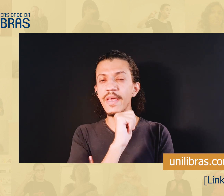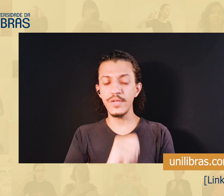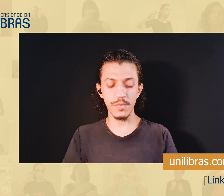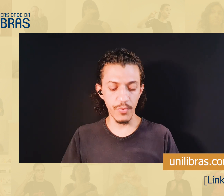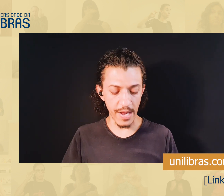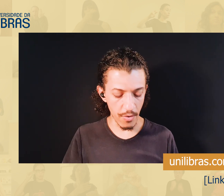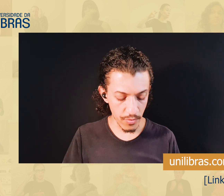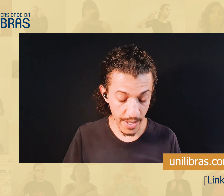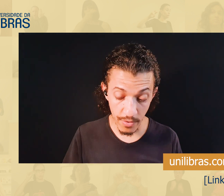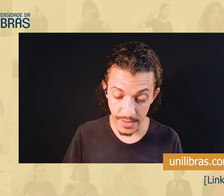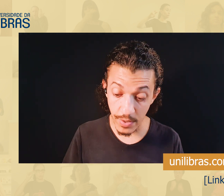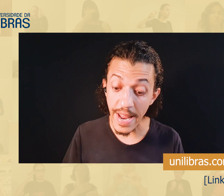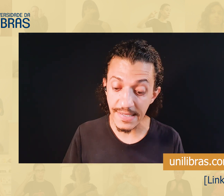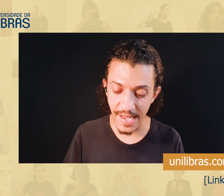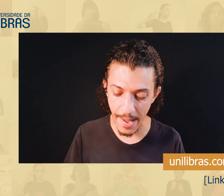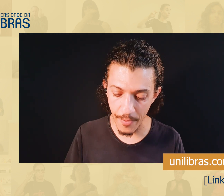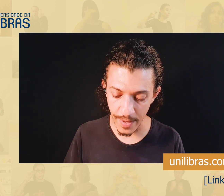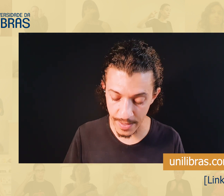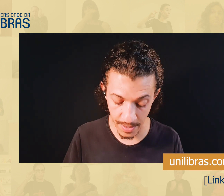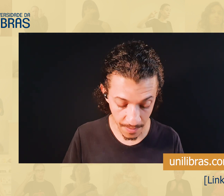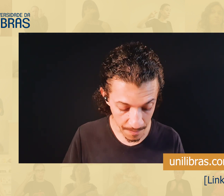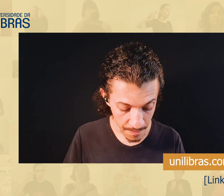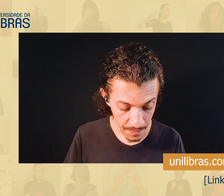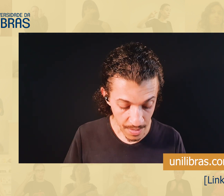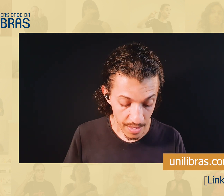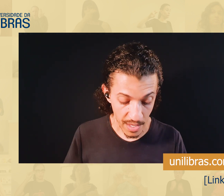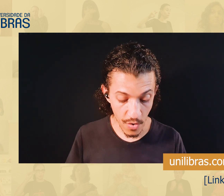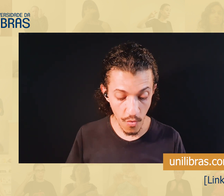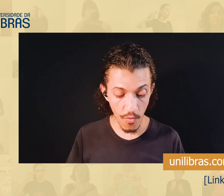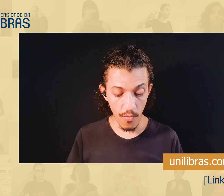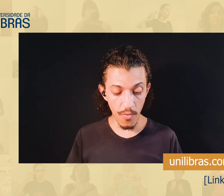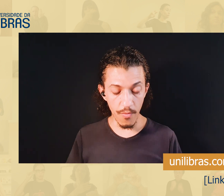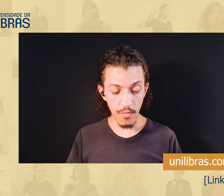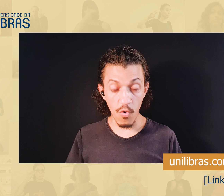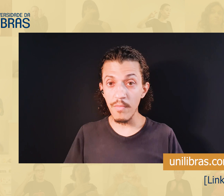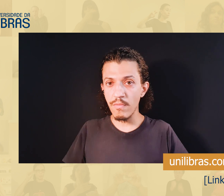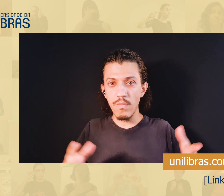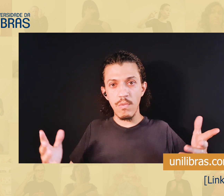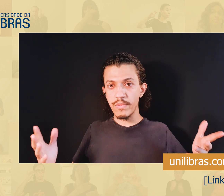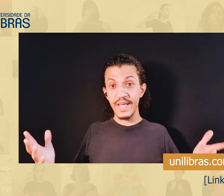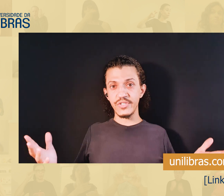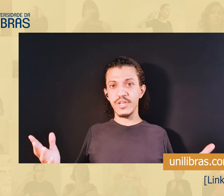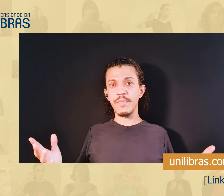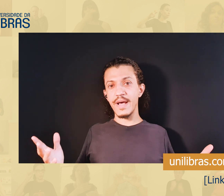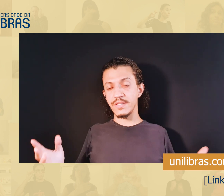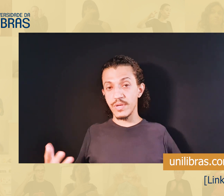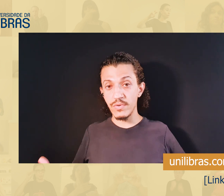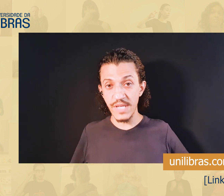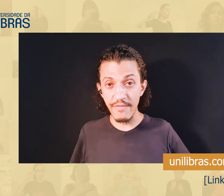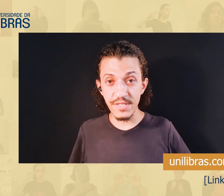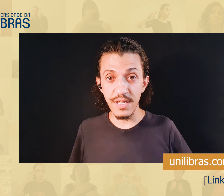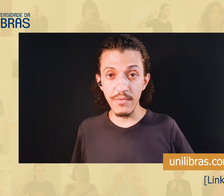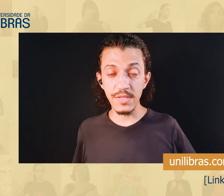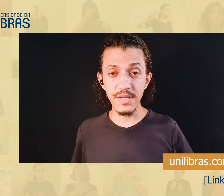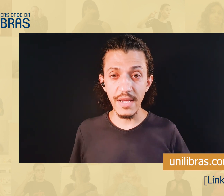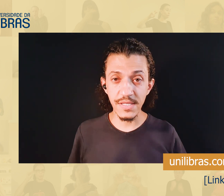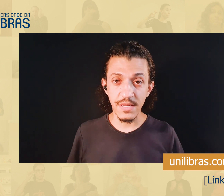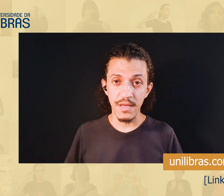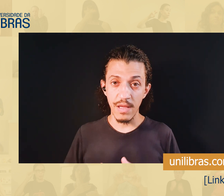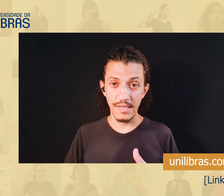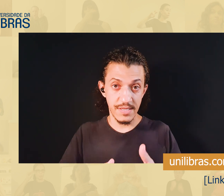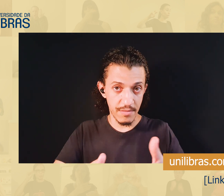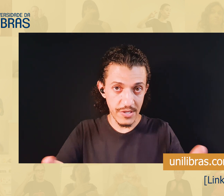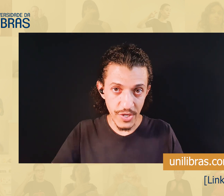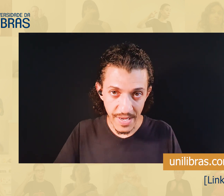comentei isso por alto. O que aconteceu? Nessa época aqui, eu, como quem tinha no Brasil que usava esse da língua de